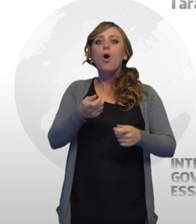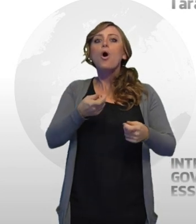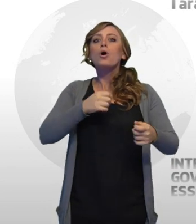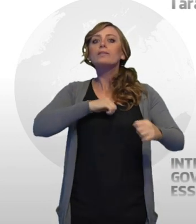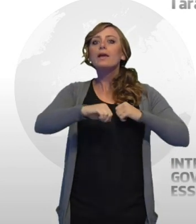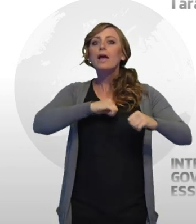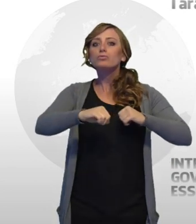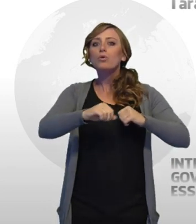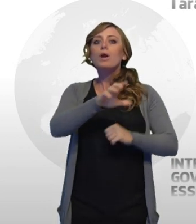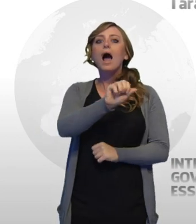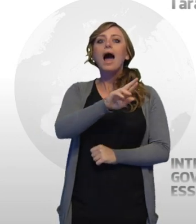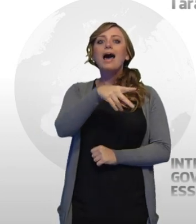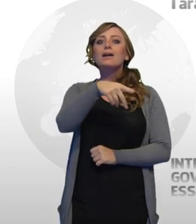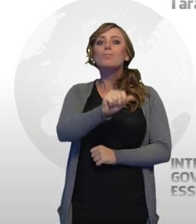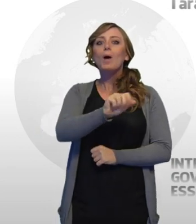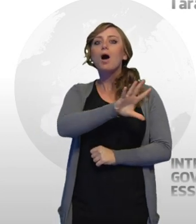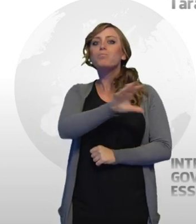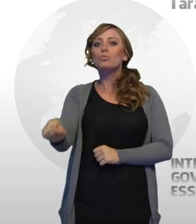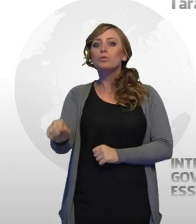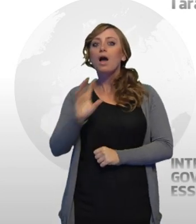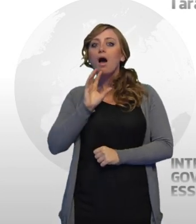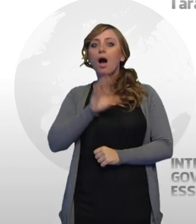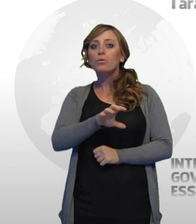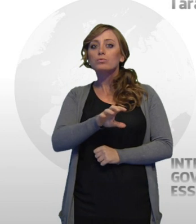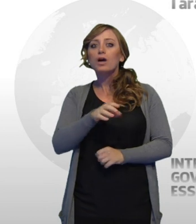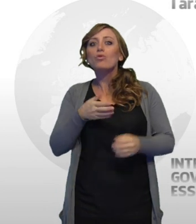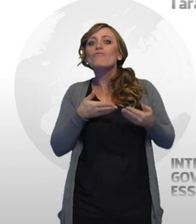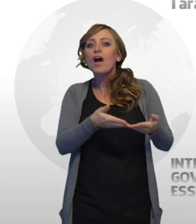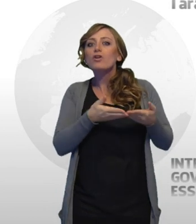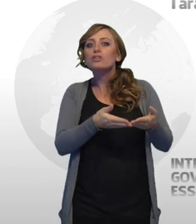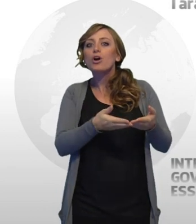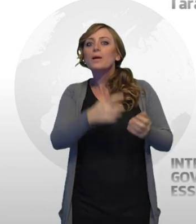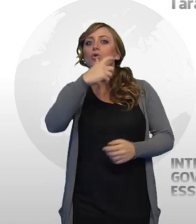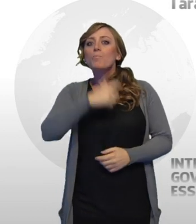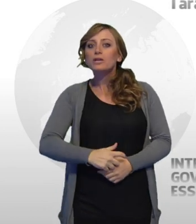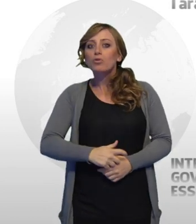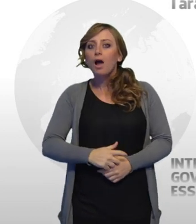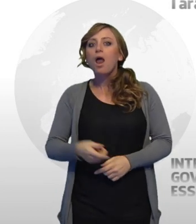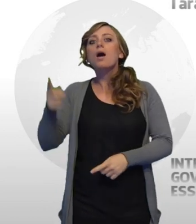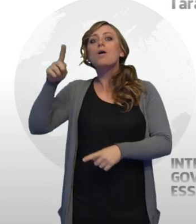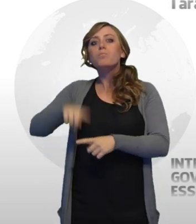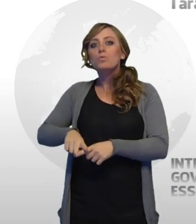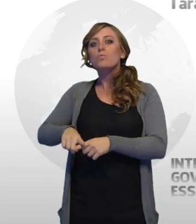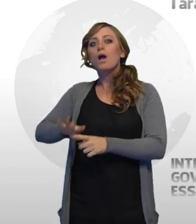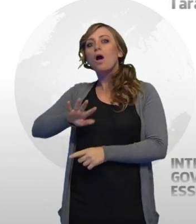personale, e Luigi Capogrosso, ex direttore dello stabilimento ILVA di Taranto,